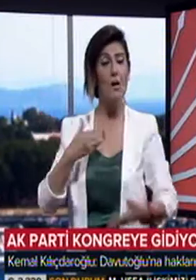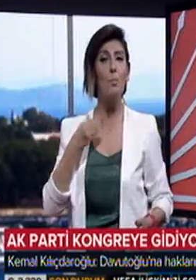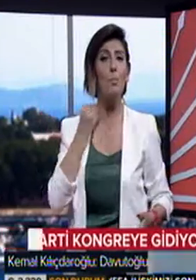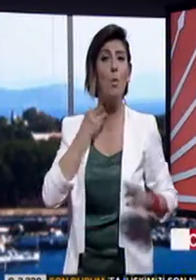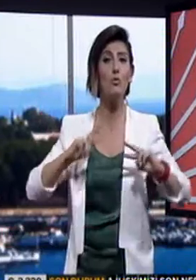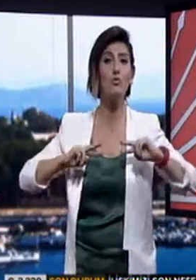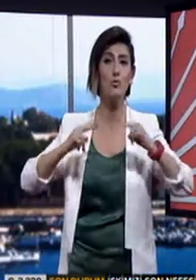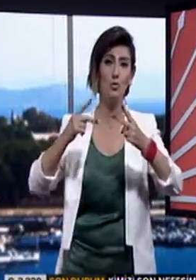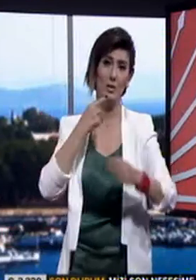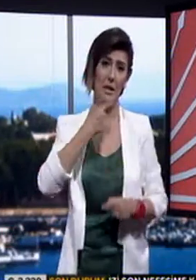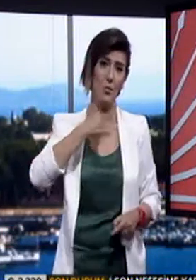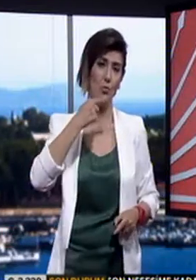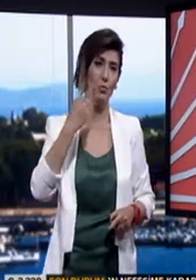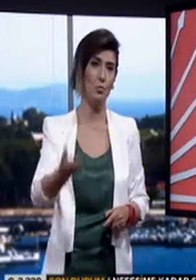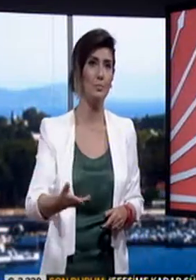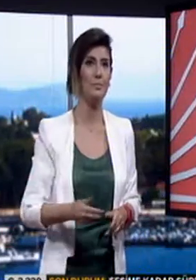borcudur diye konuştu.